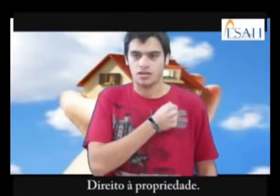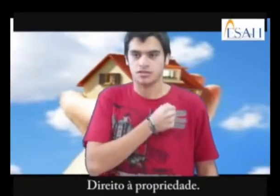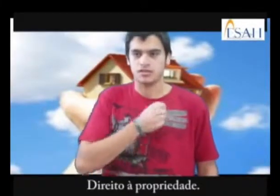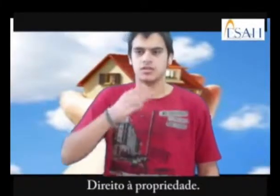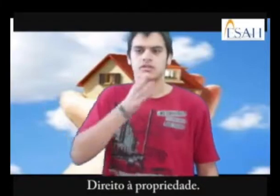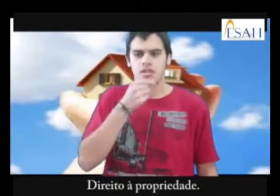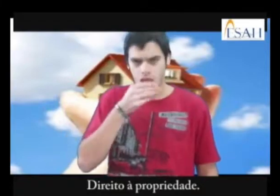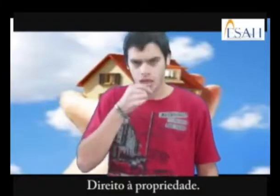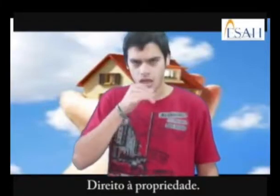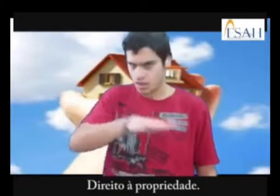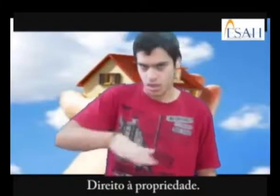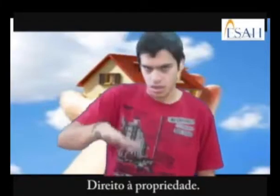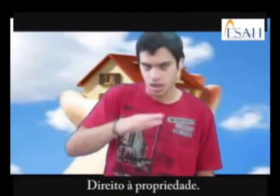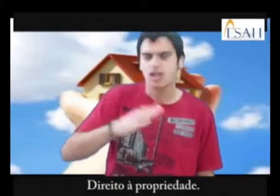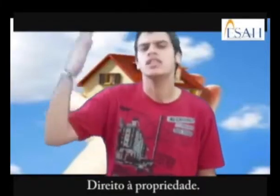Direito à propriedade.